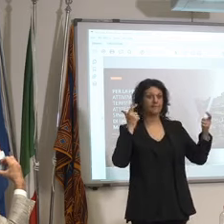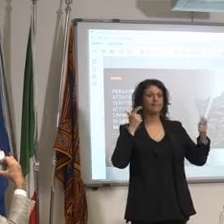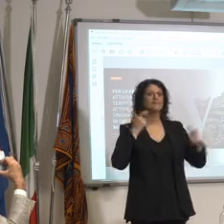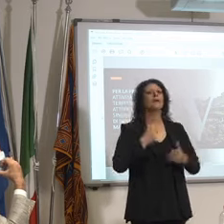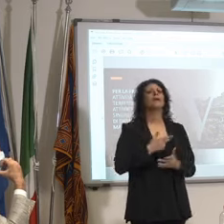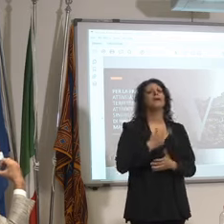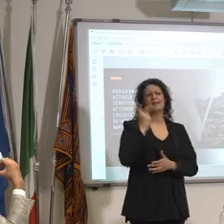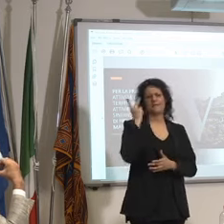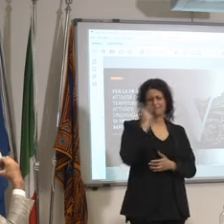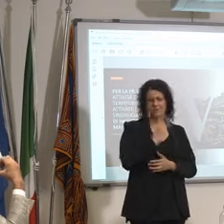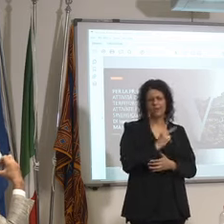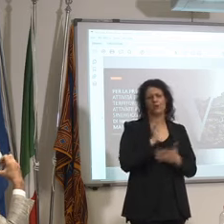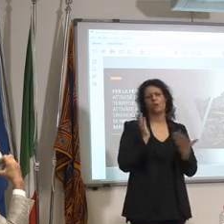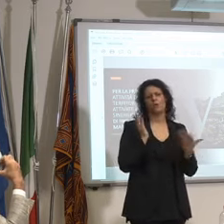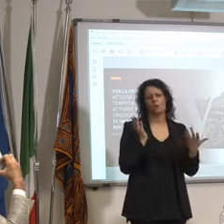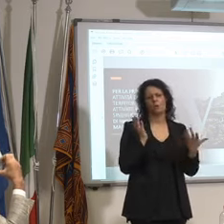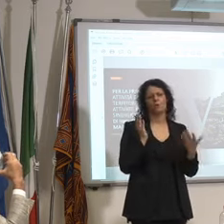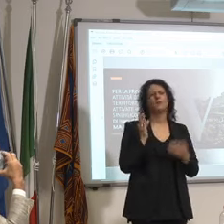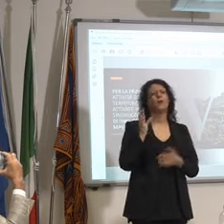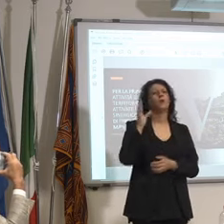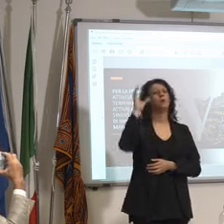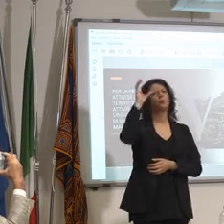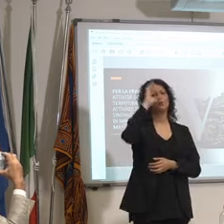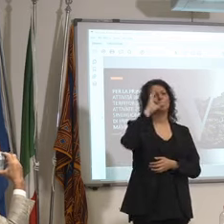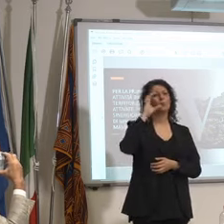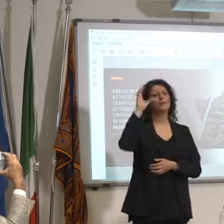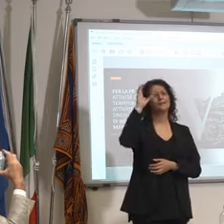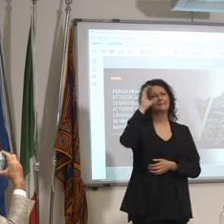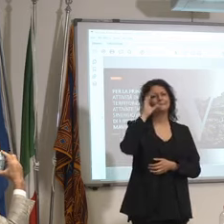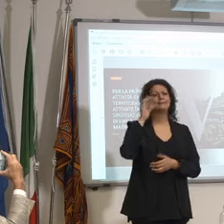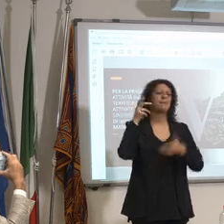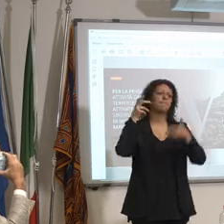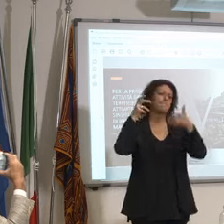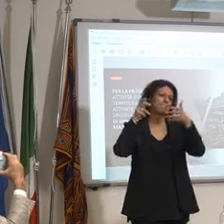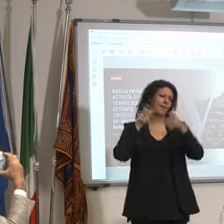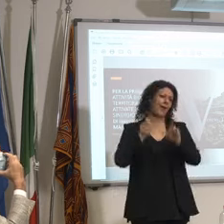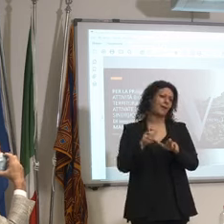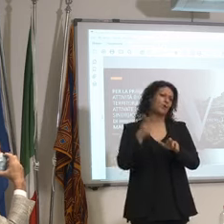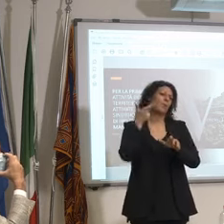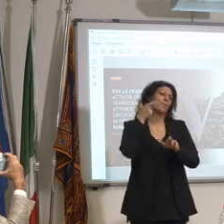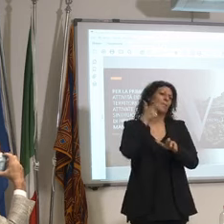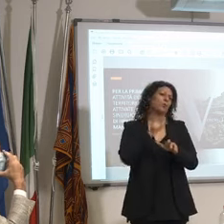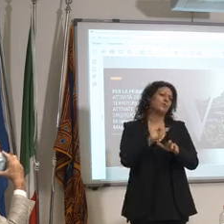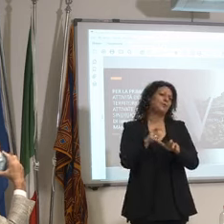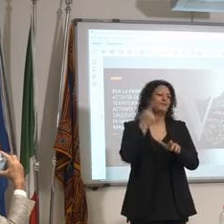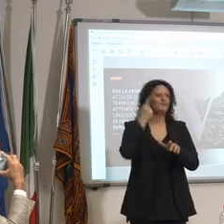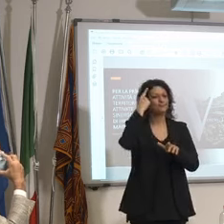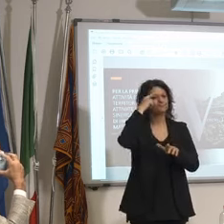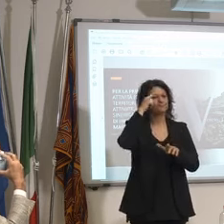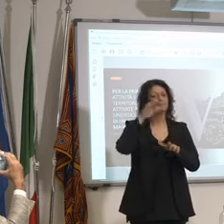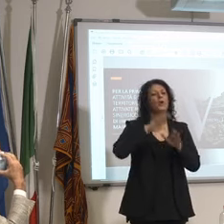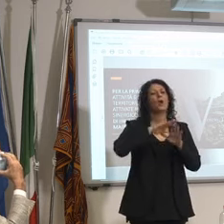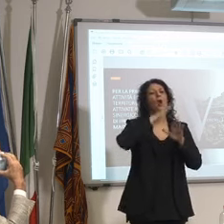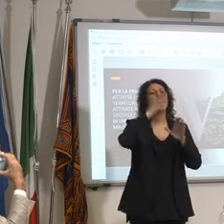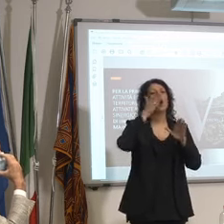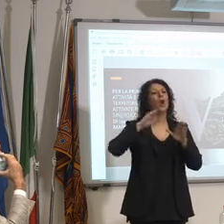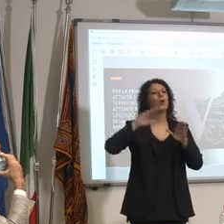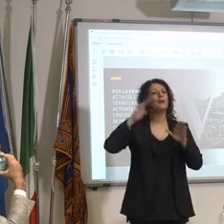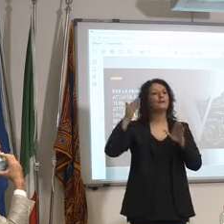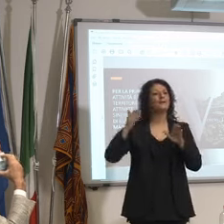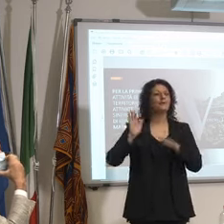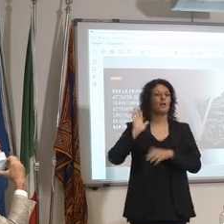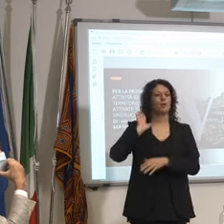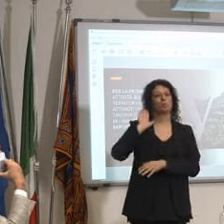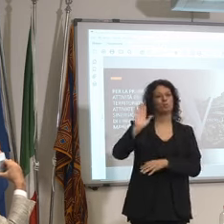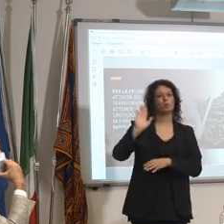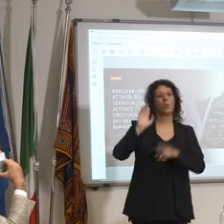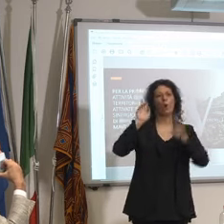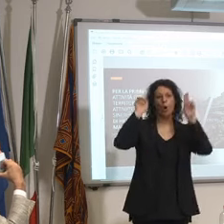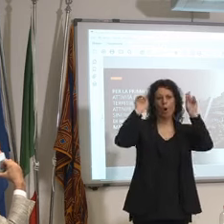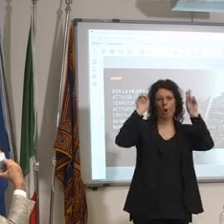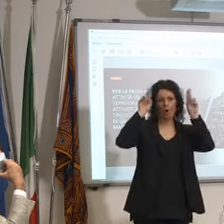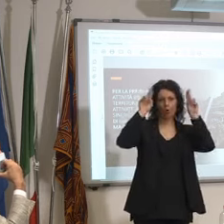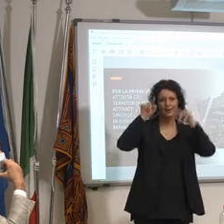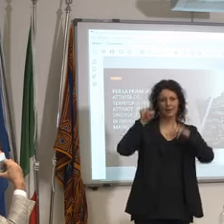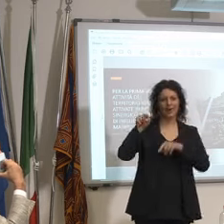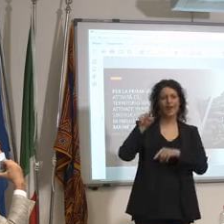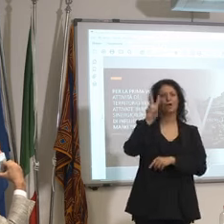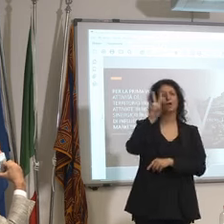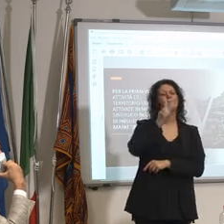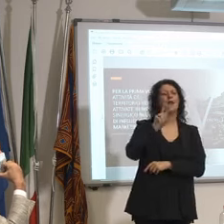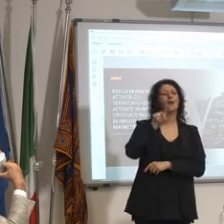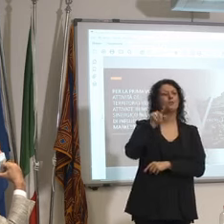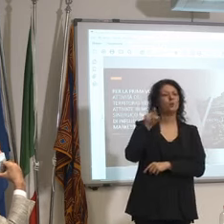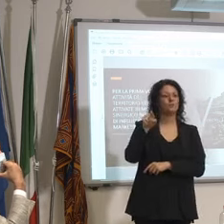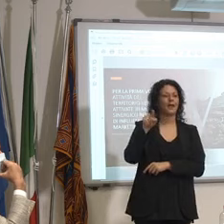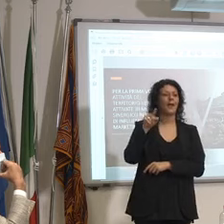non possiamo paragonare ad oggi le colline o del Prosecco di Conagliano e Valdo Biade di Ocg ricordiamolo